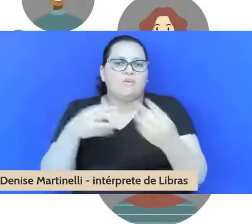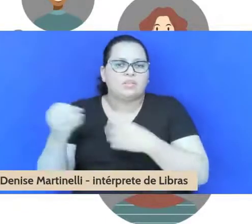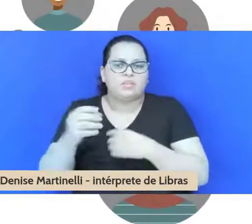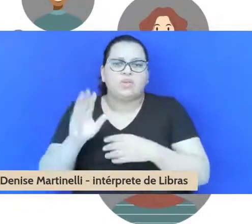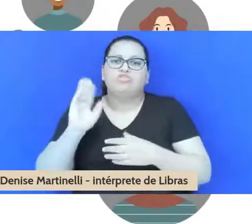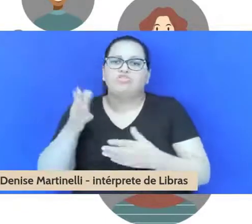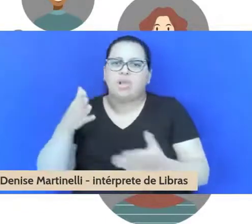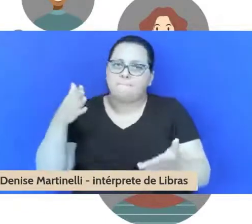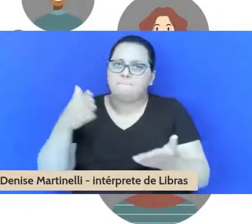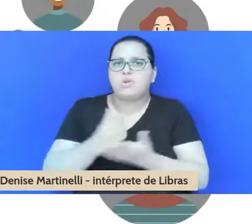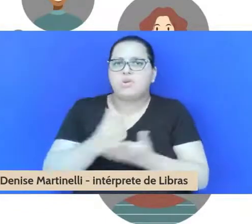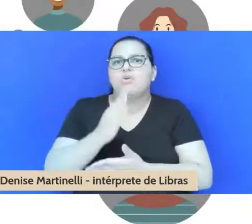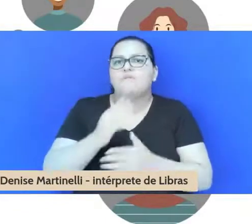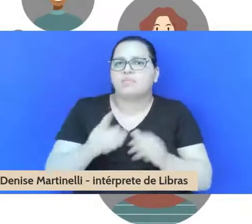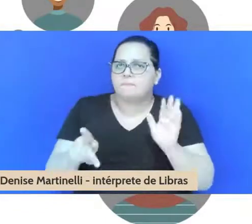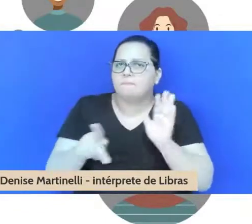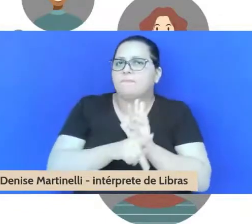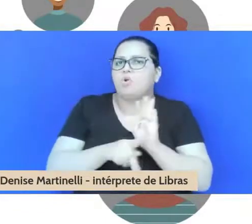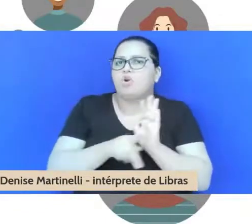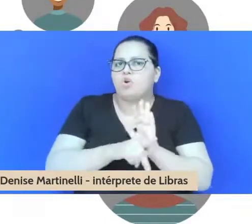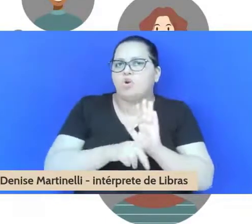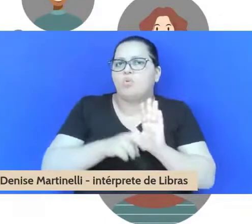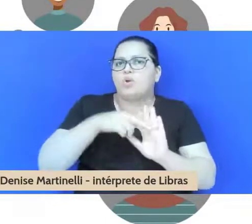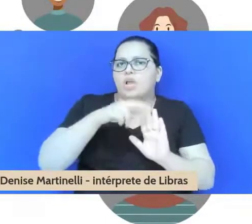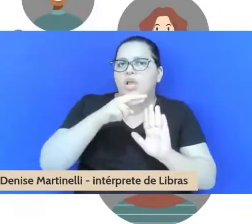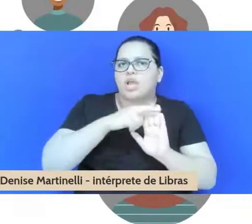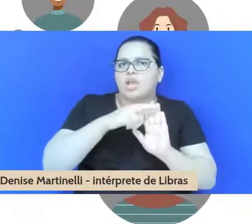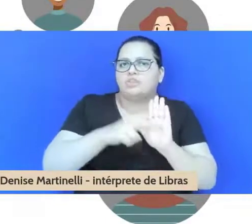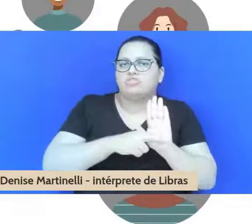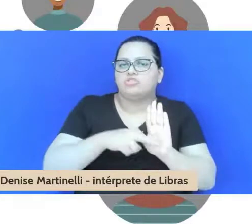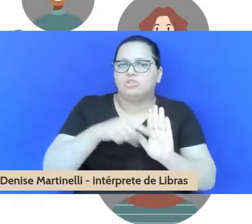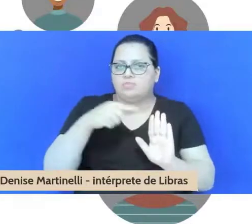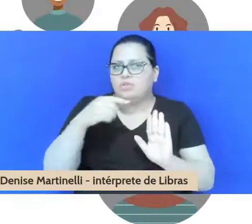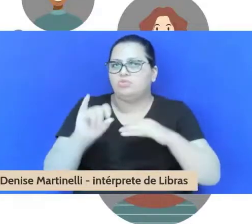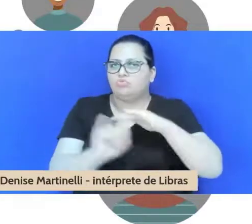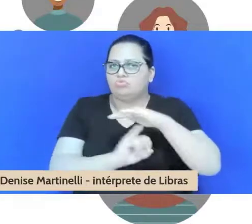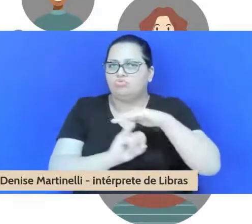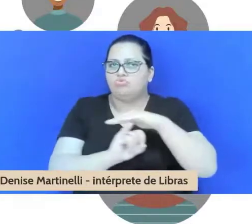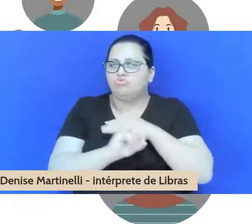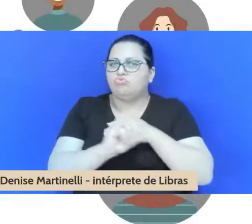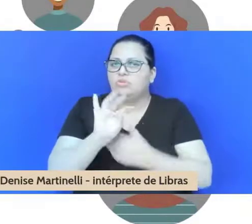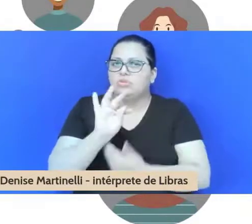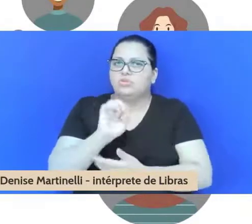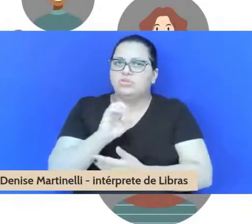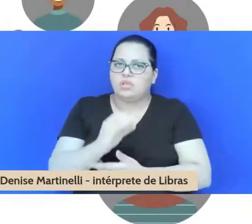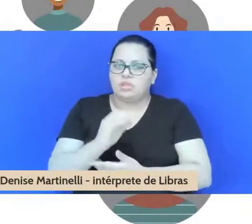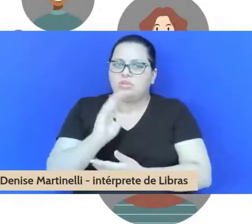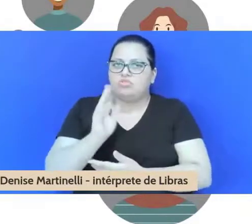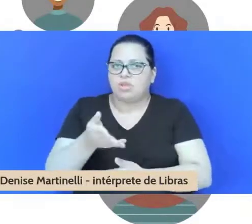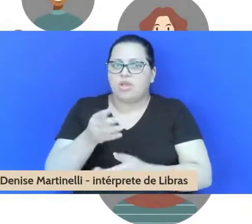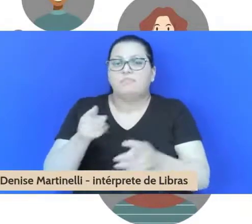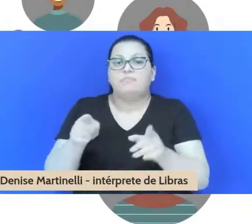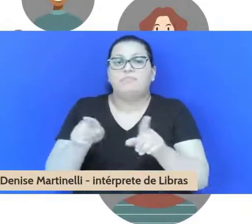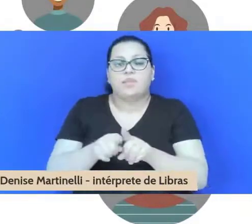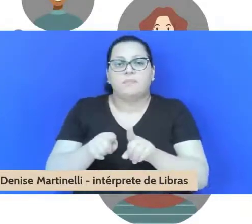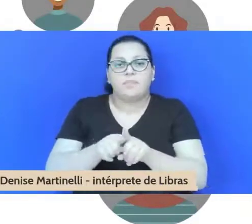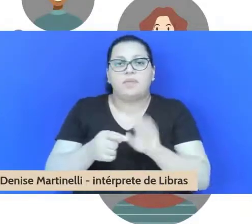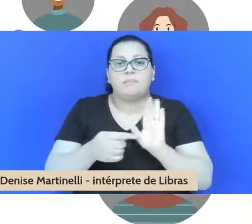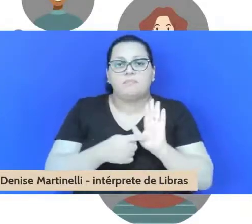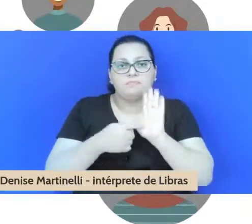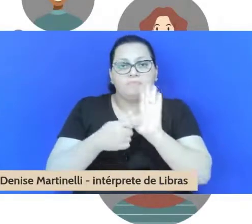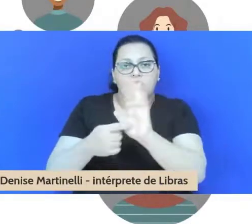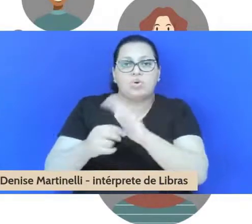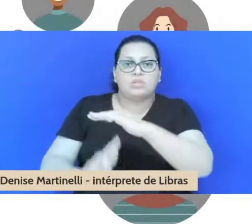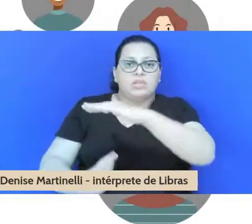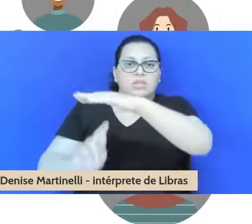regimento do instituto, e também expomos ao reitor, lá pelos